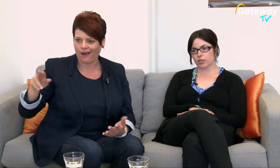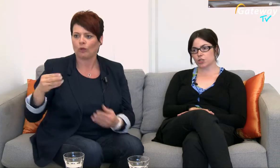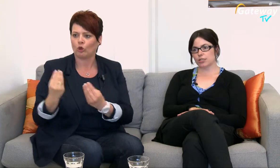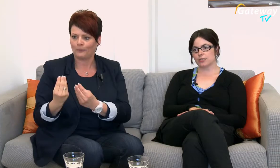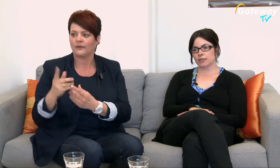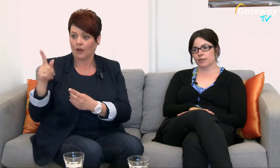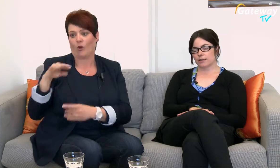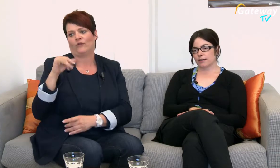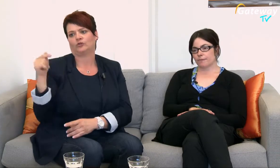entschieden